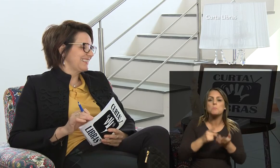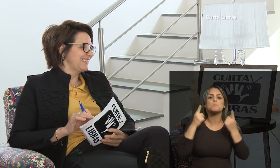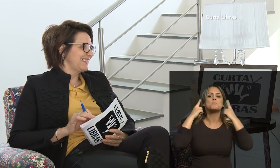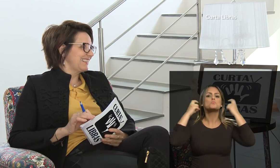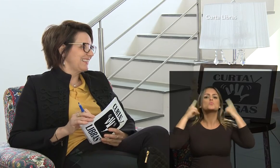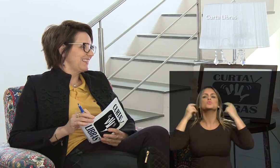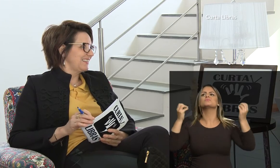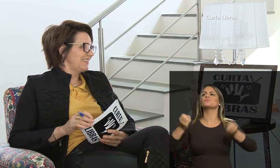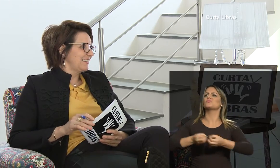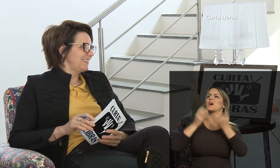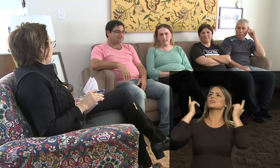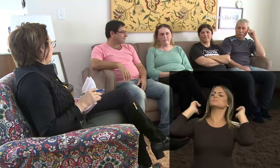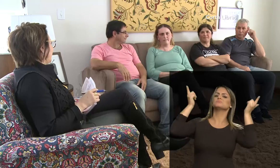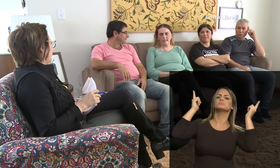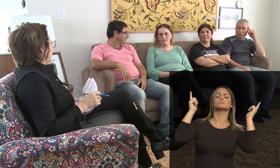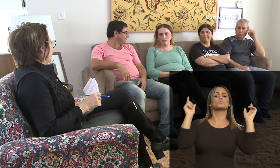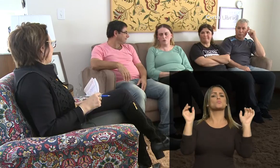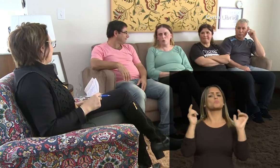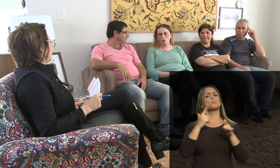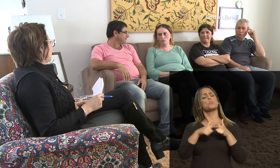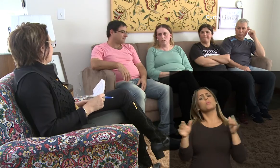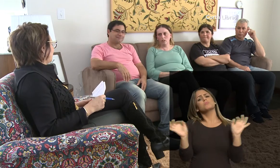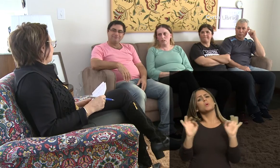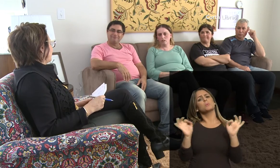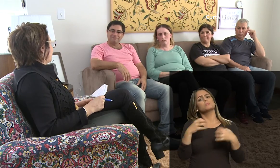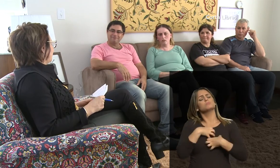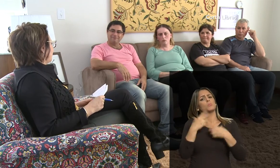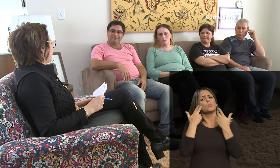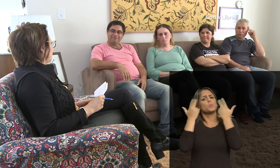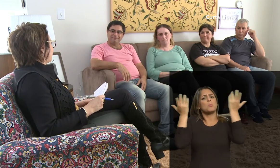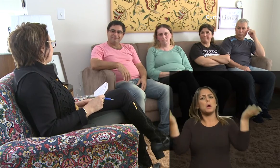dificuldade nenhuma em relação à música, à festa, ao som.